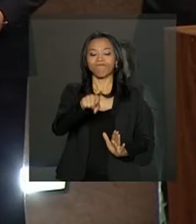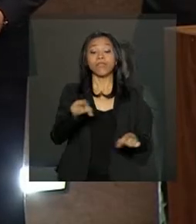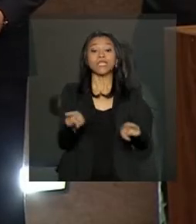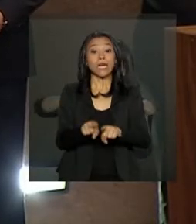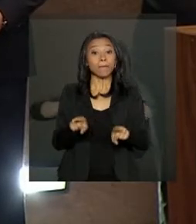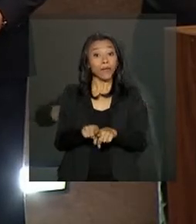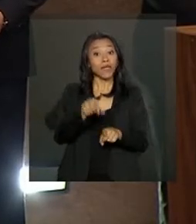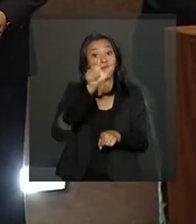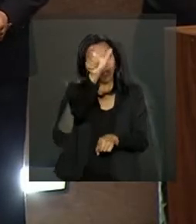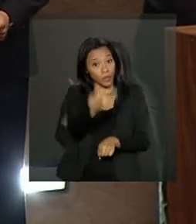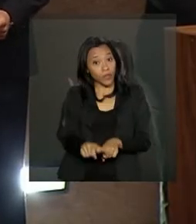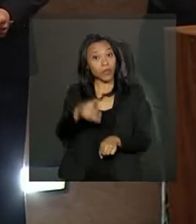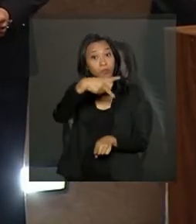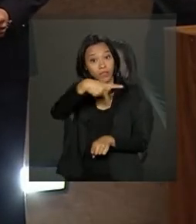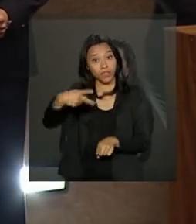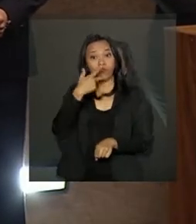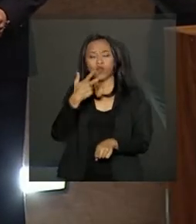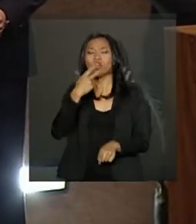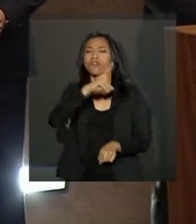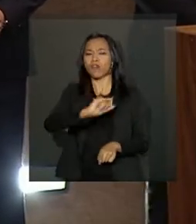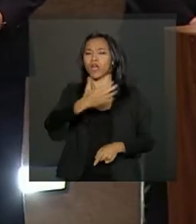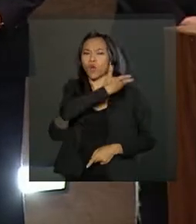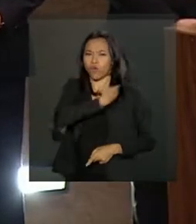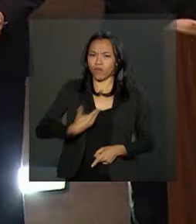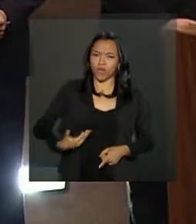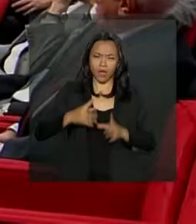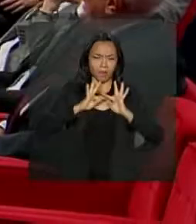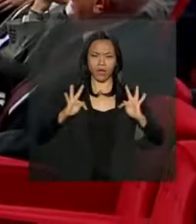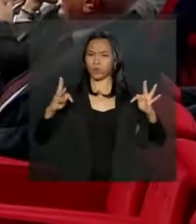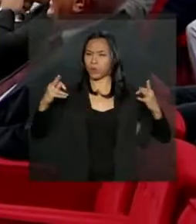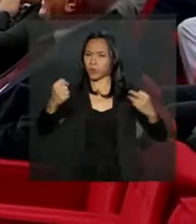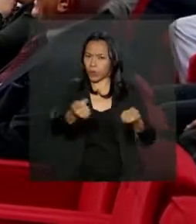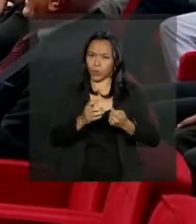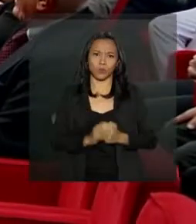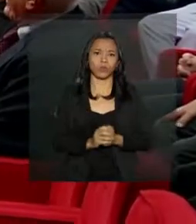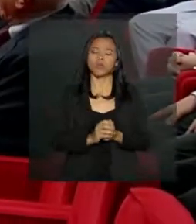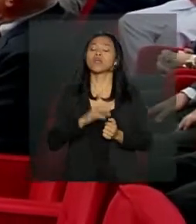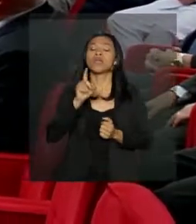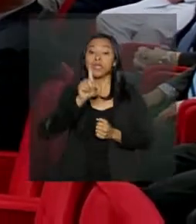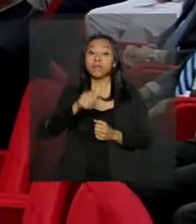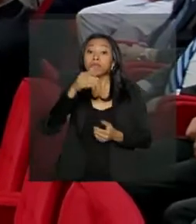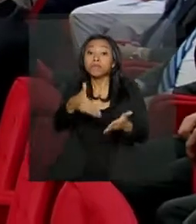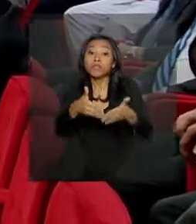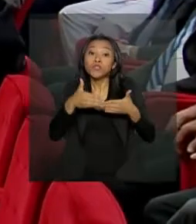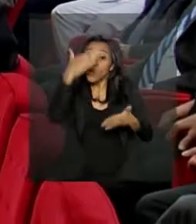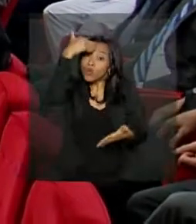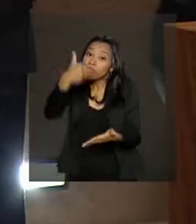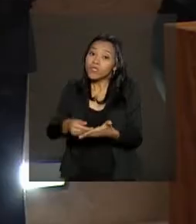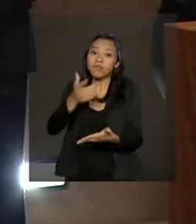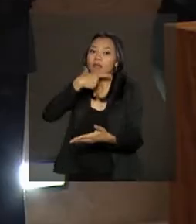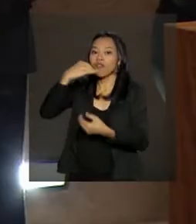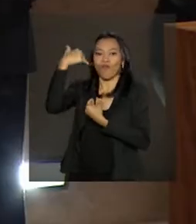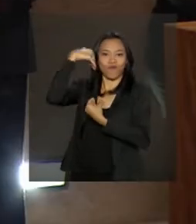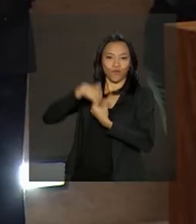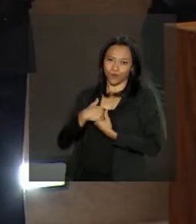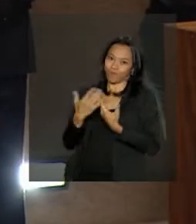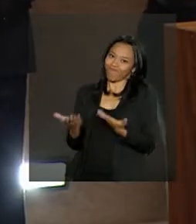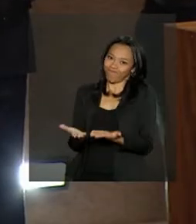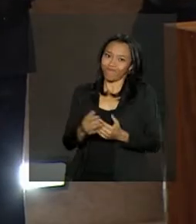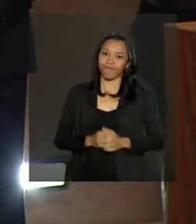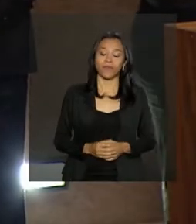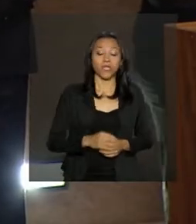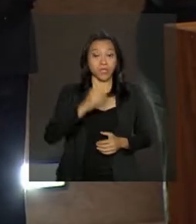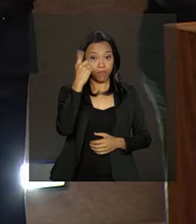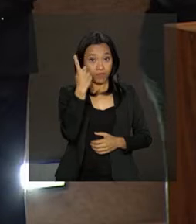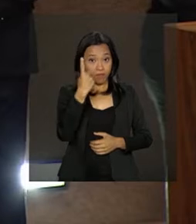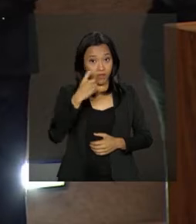também disse que vai governar para todos, sem distinções, e pediu confiança a quem não votou nele. A partir de